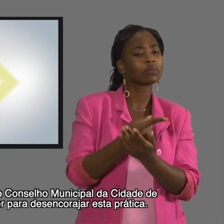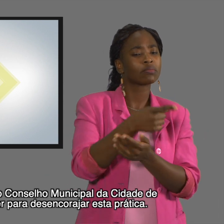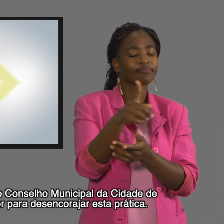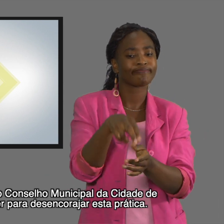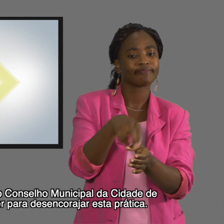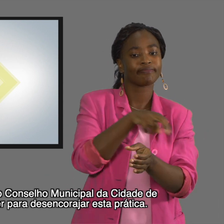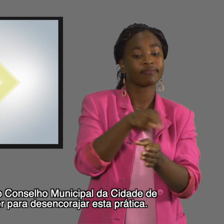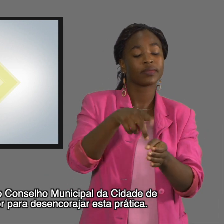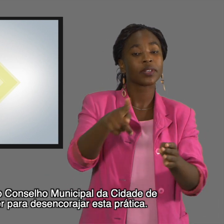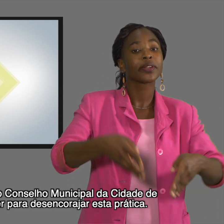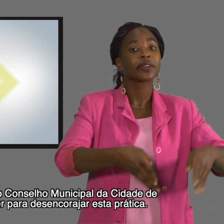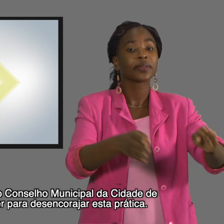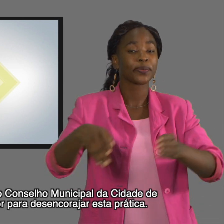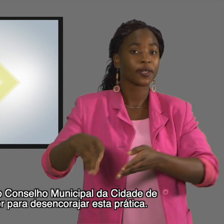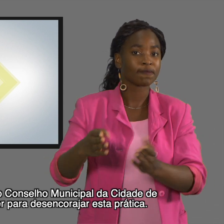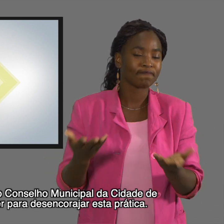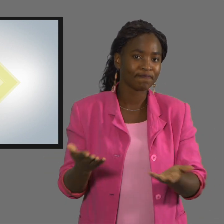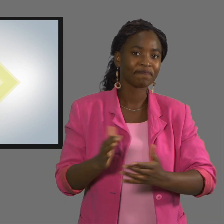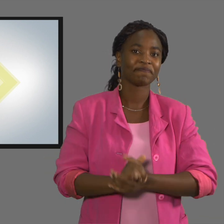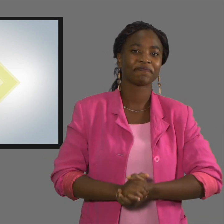desenvolver para desencorajar esta prática.